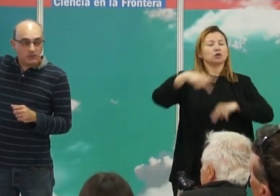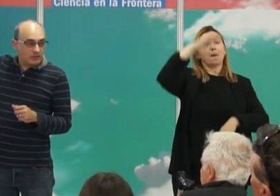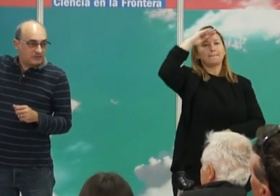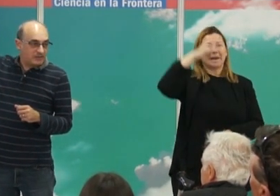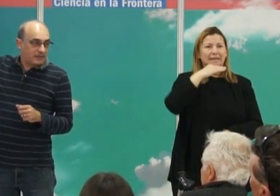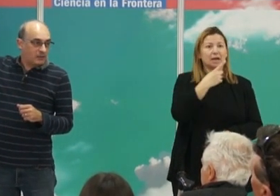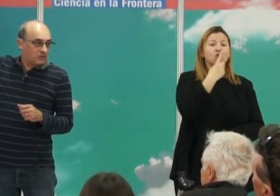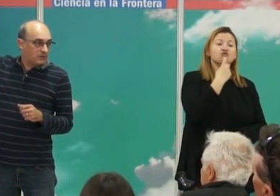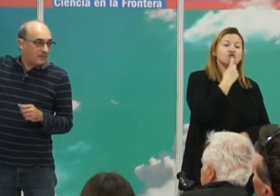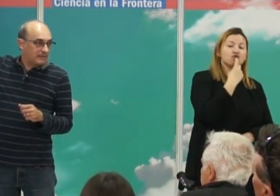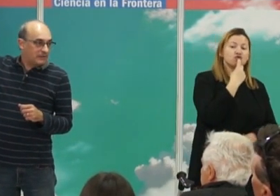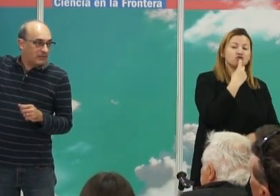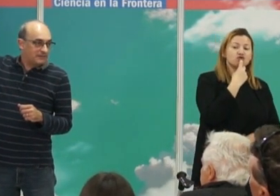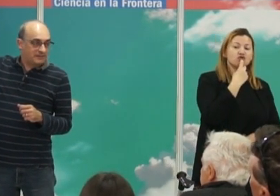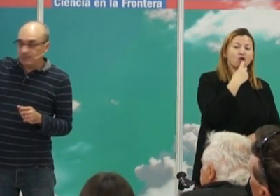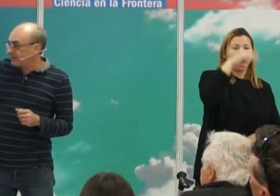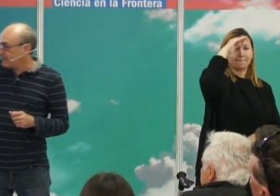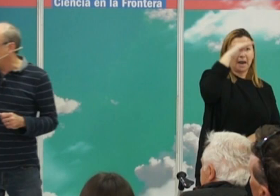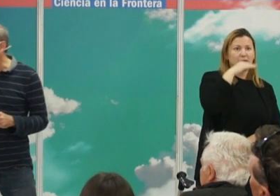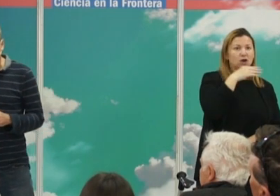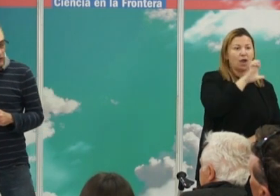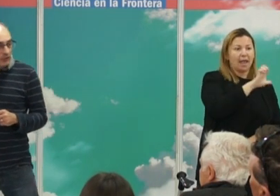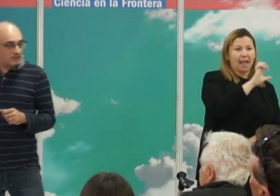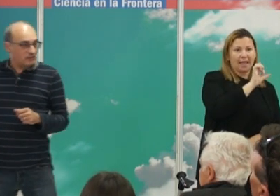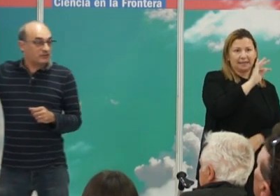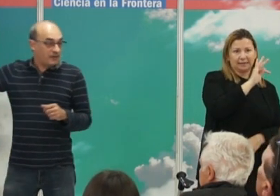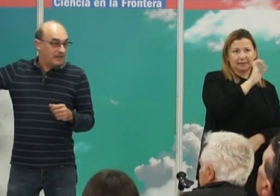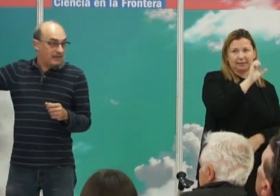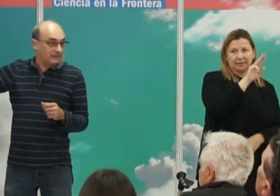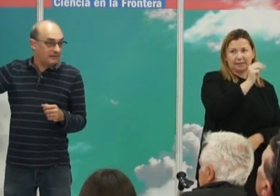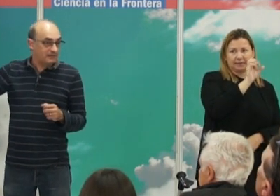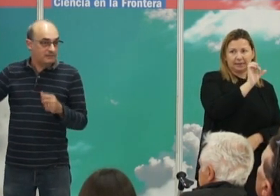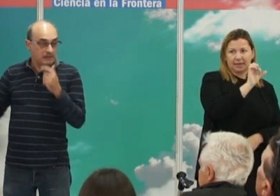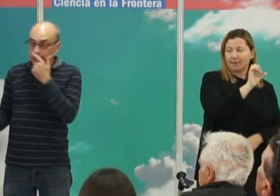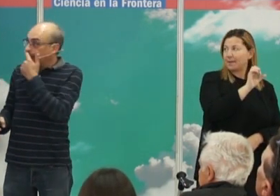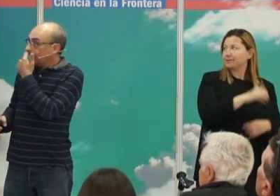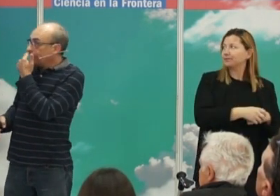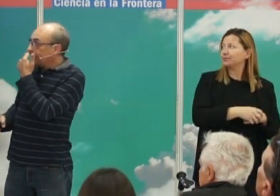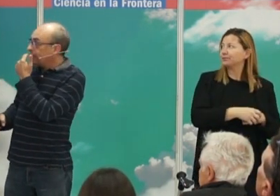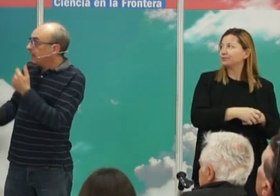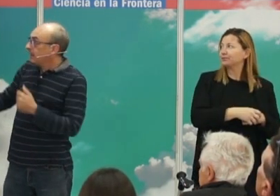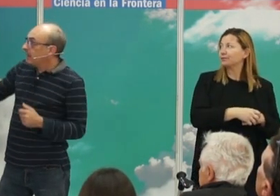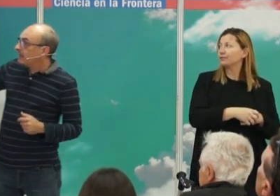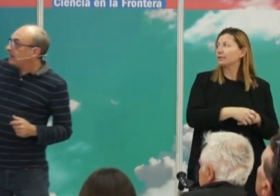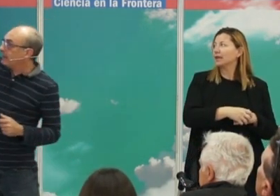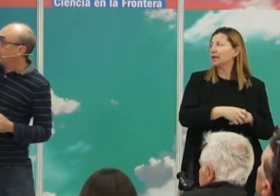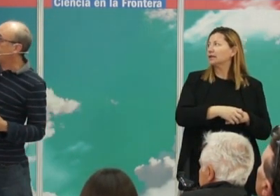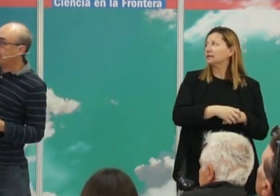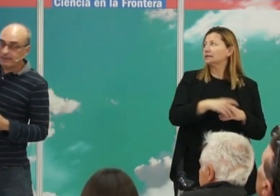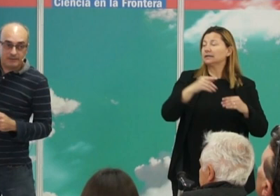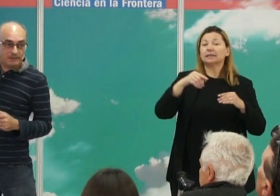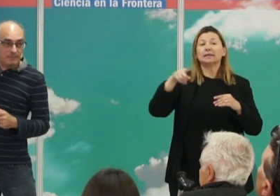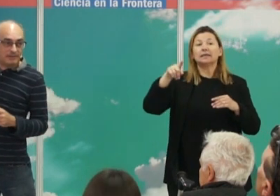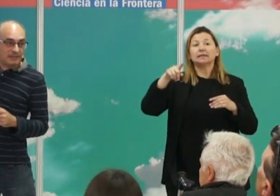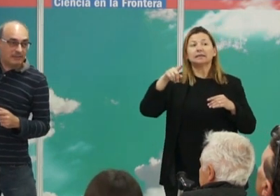en rojo es el cromosoma paterno de las estepas, en otros colores los que había antes, y en el